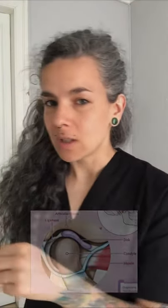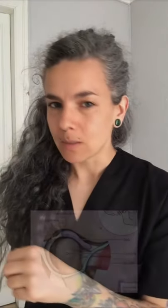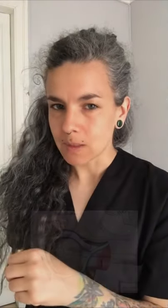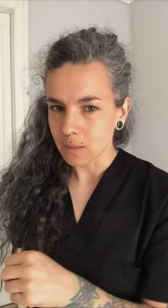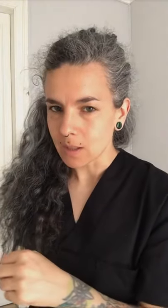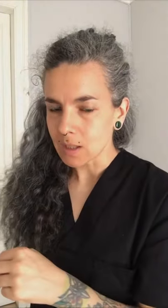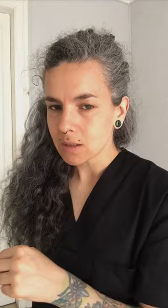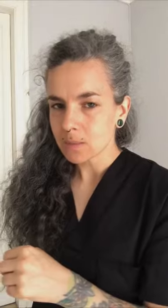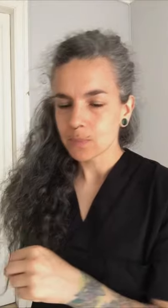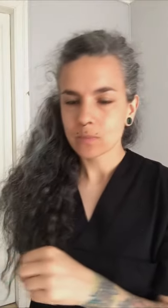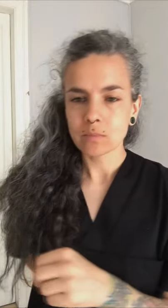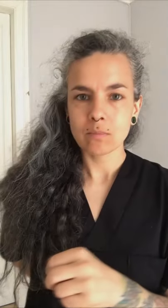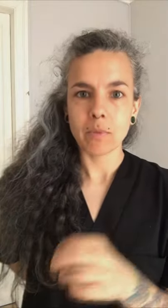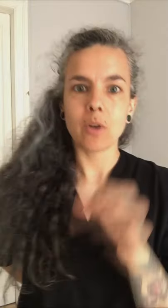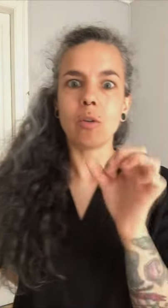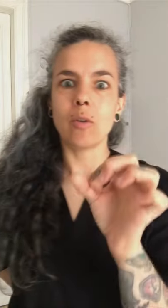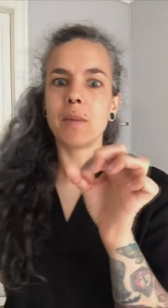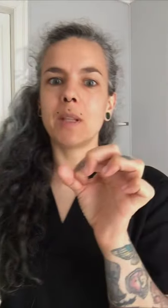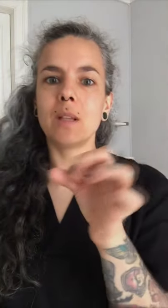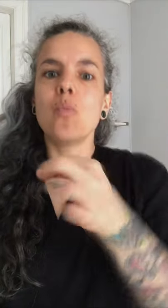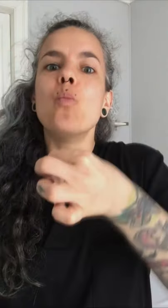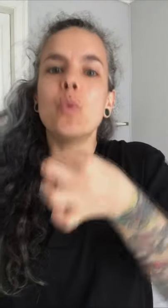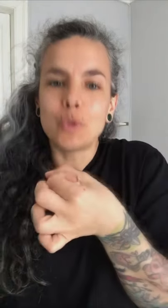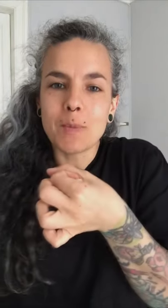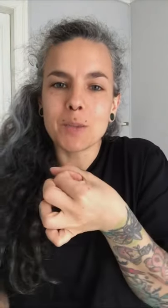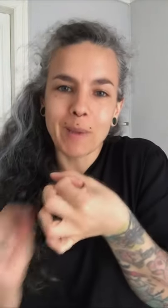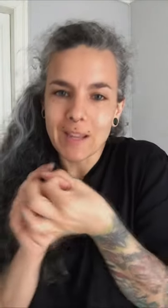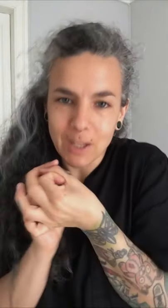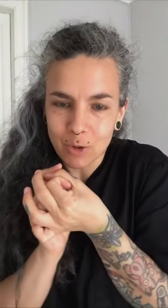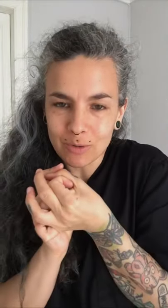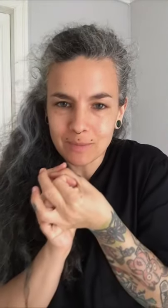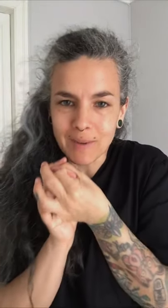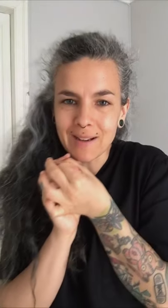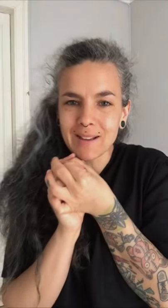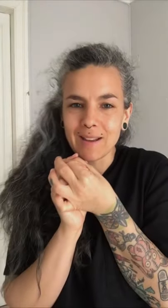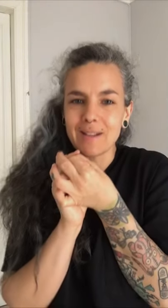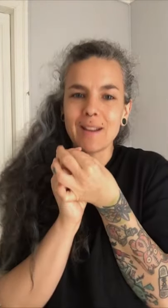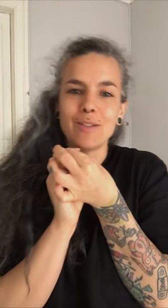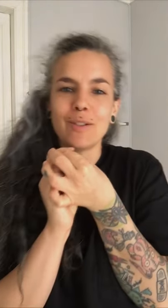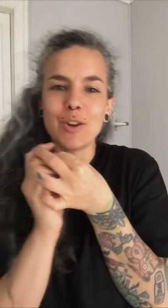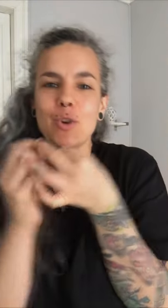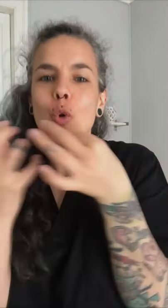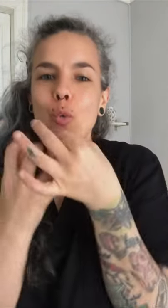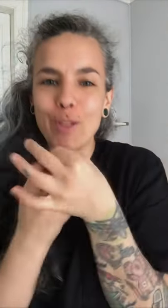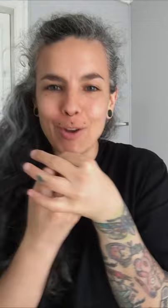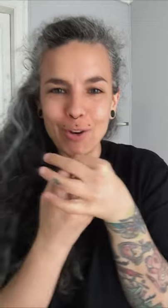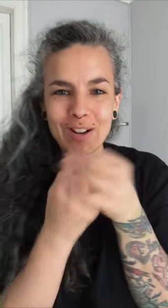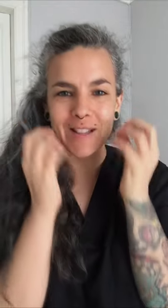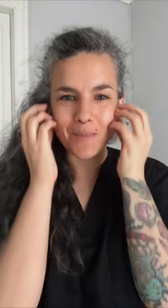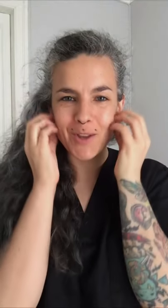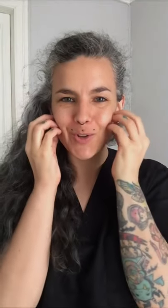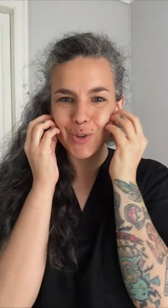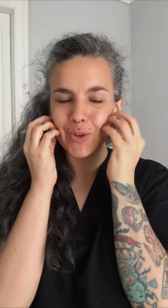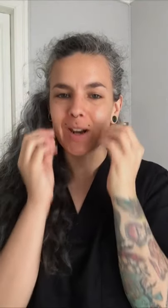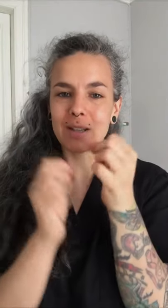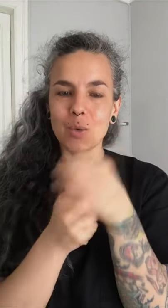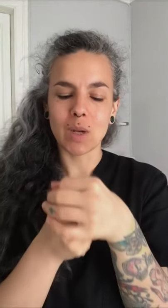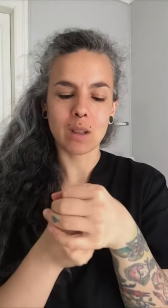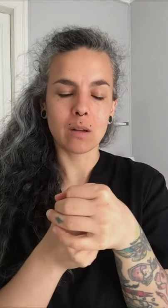intervertebrales, pero obviamente mucho más pequeñito, ¿vale? En conjunción con el tamaño de toda la articulación.